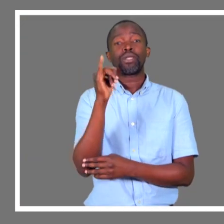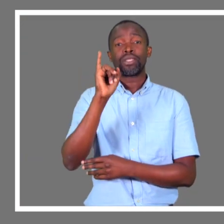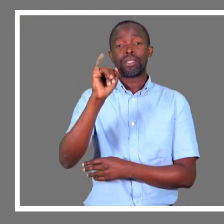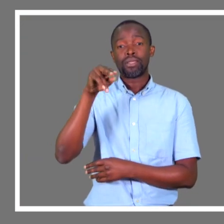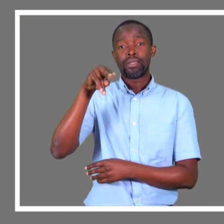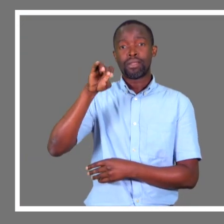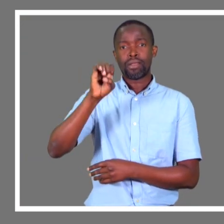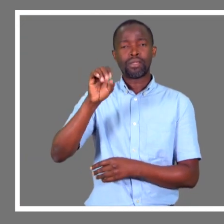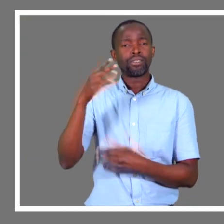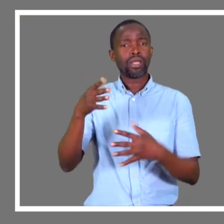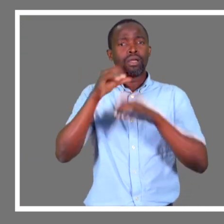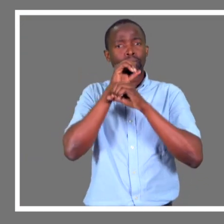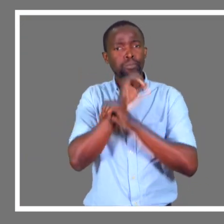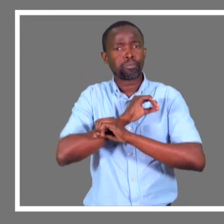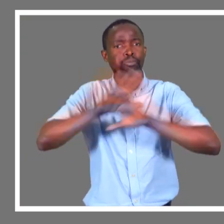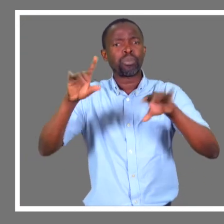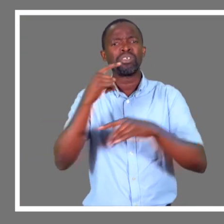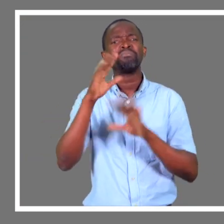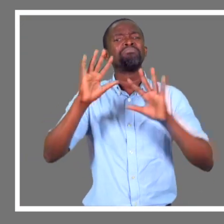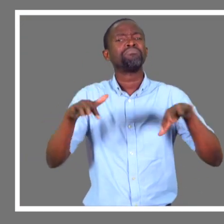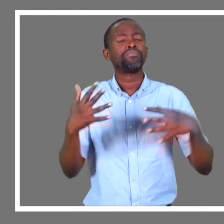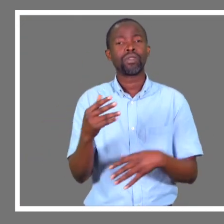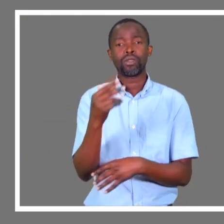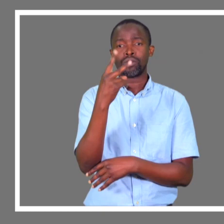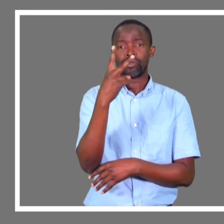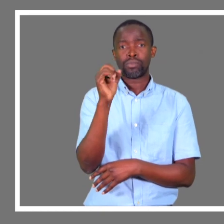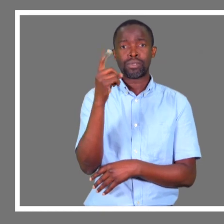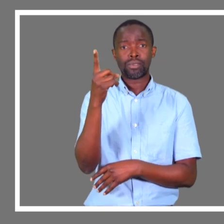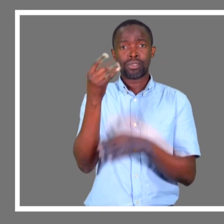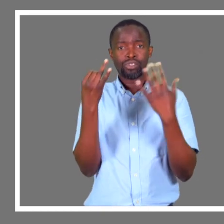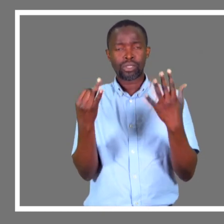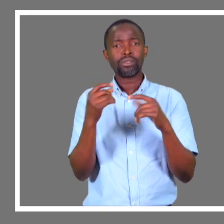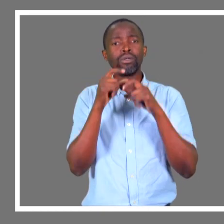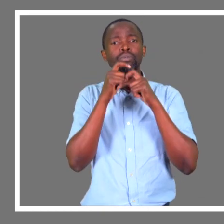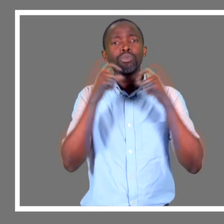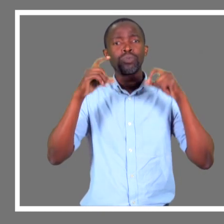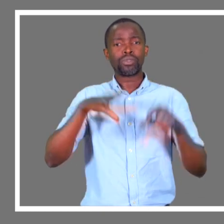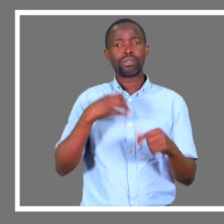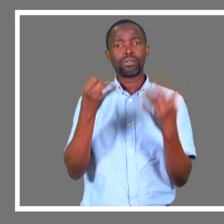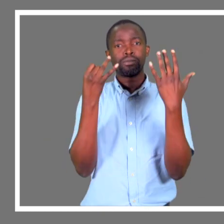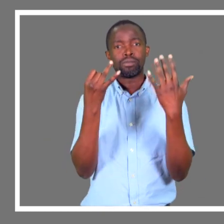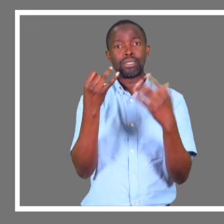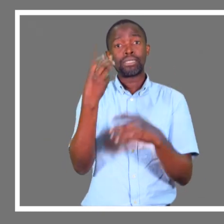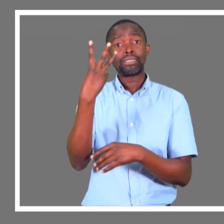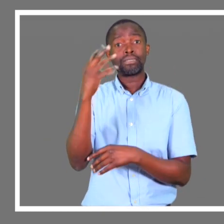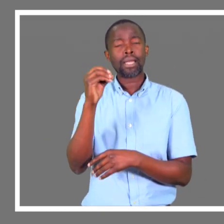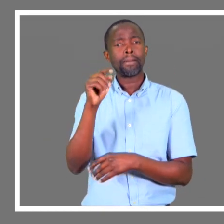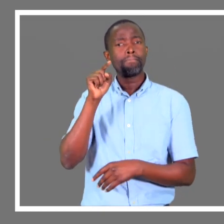De acordo com o Censo 2017, existem em Moçambique cerca de 730 mil